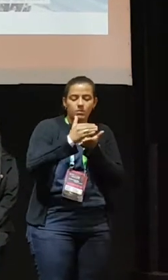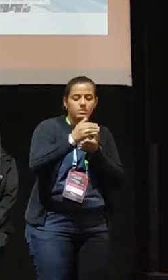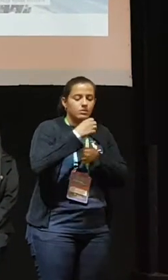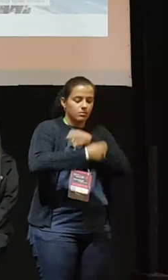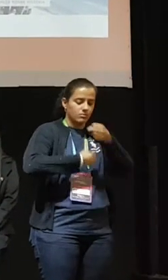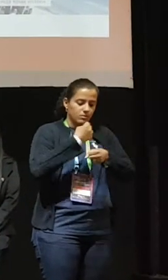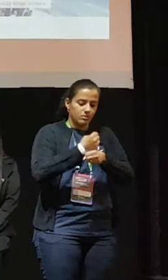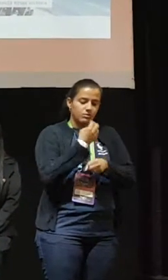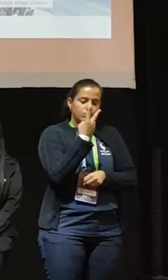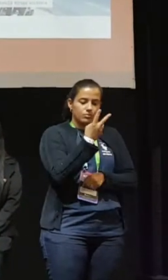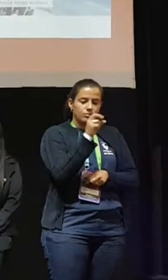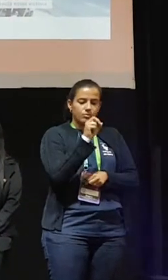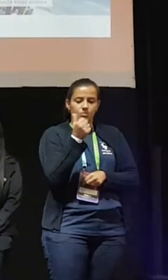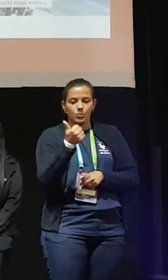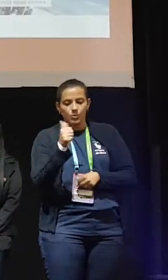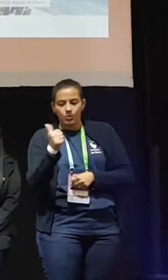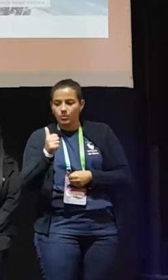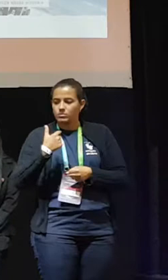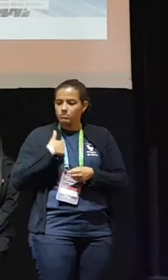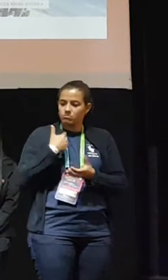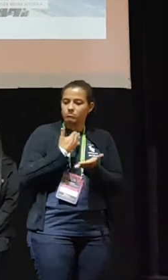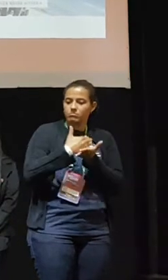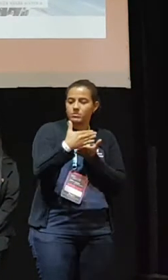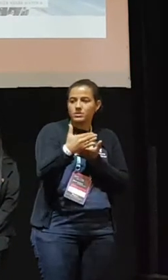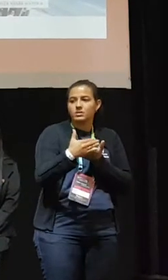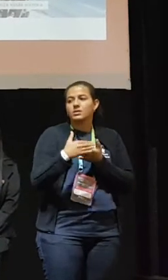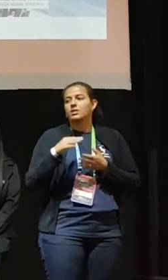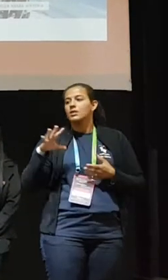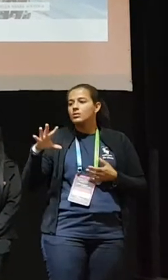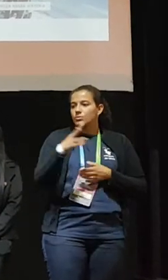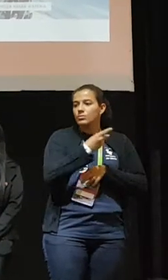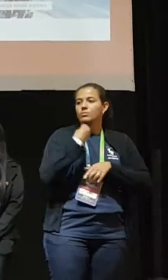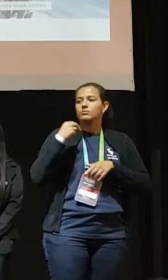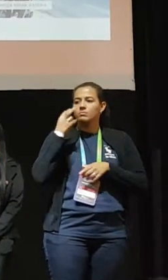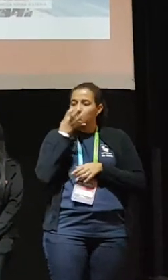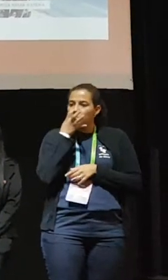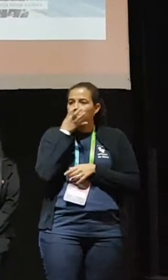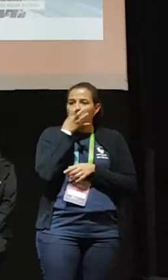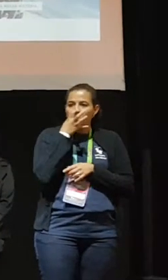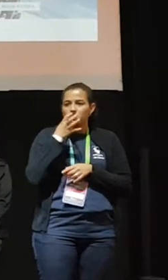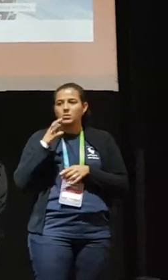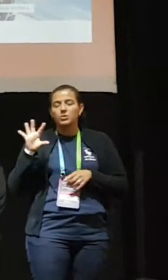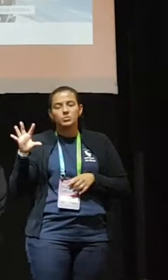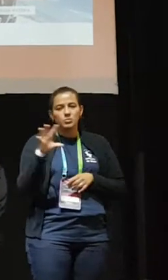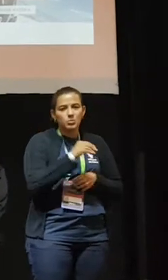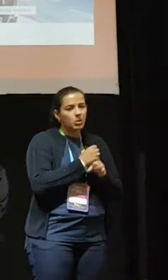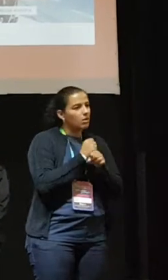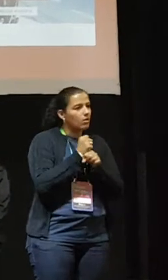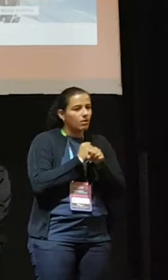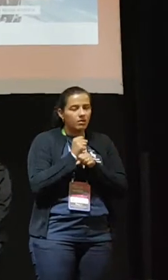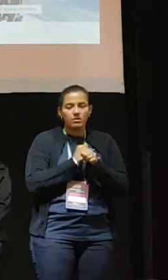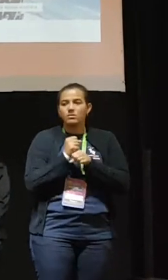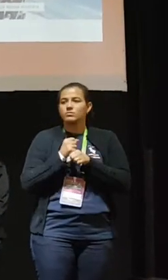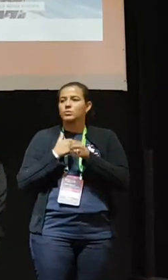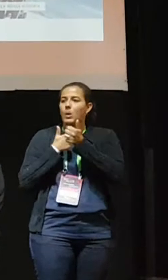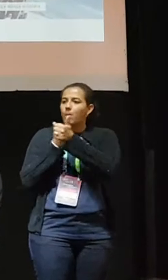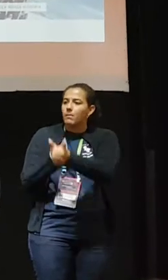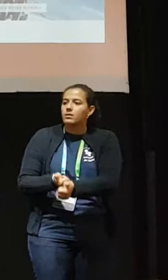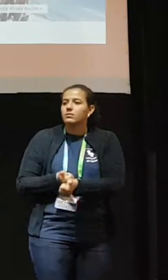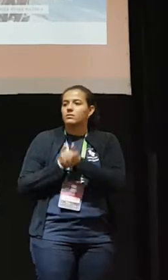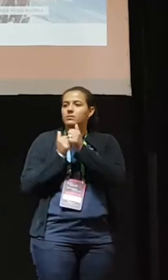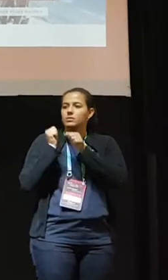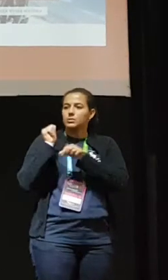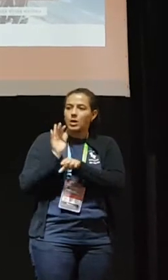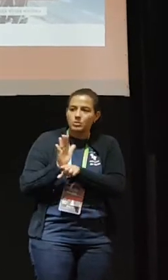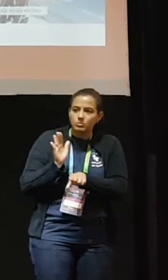destacando no mundo. Esses empreendedores radicais que a gente tem aqui há muitos anos, a gente tem uns